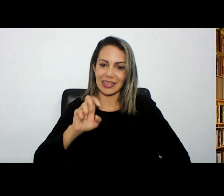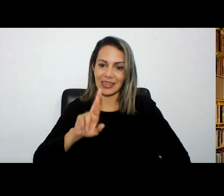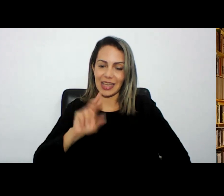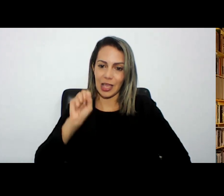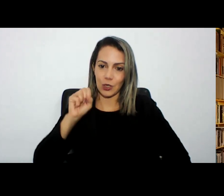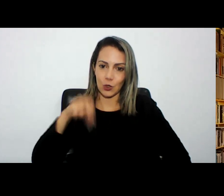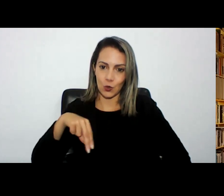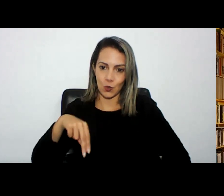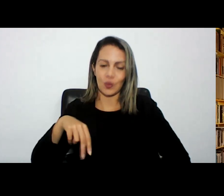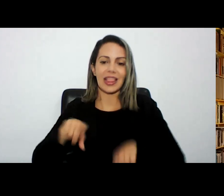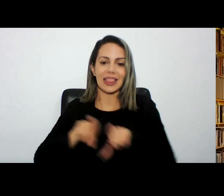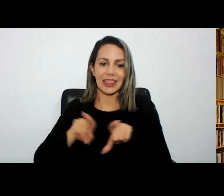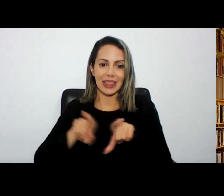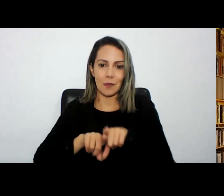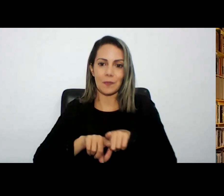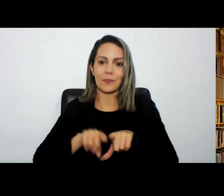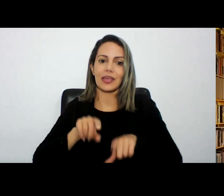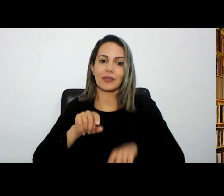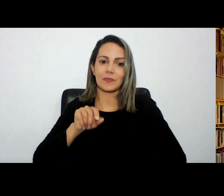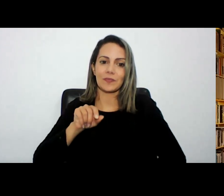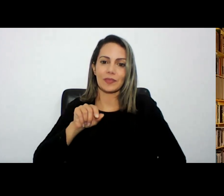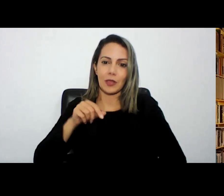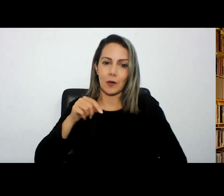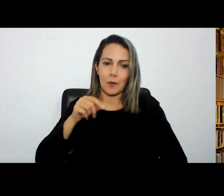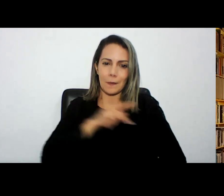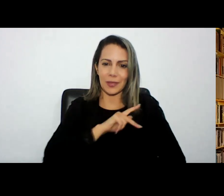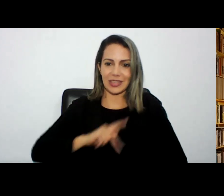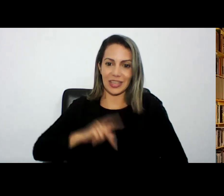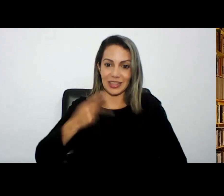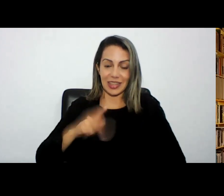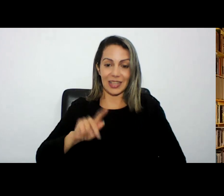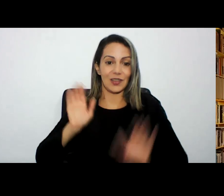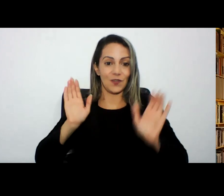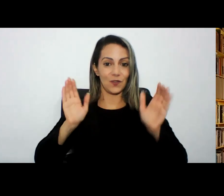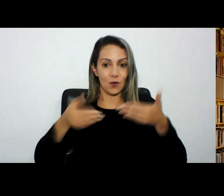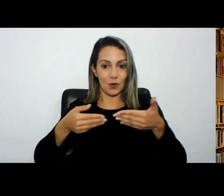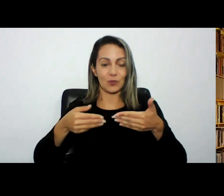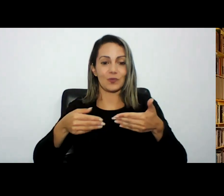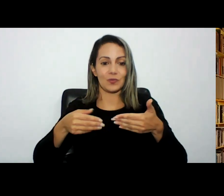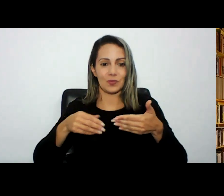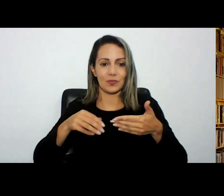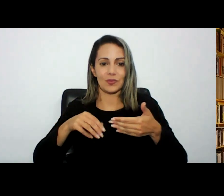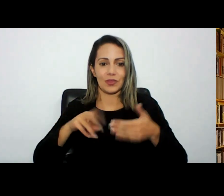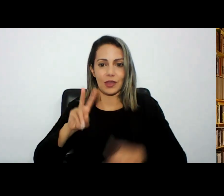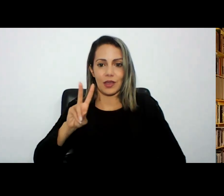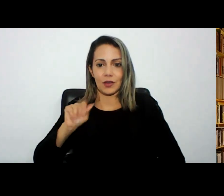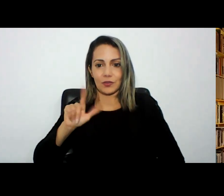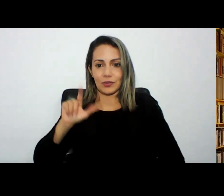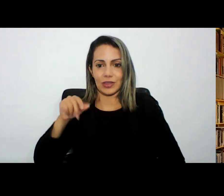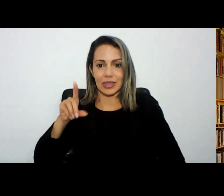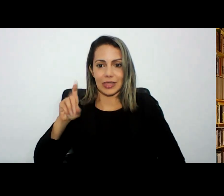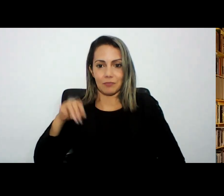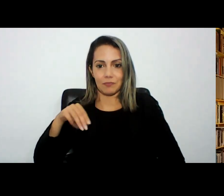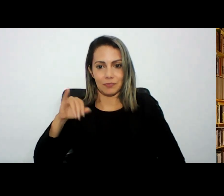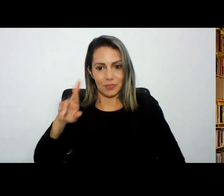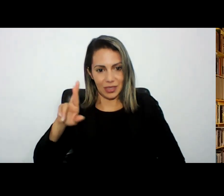desembargador Najib Slav e Filho o presidente desse fórum que teve a gentileza de acatar a nossa sugestão de